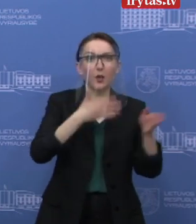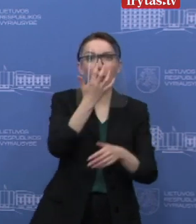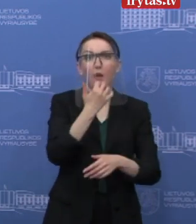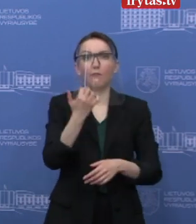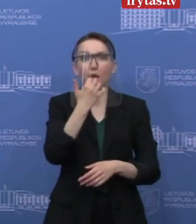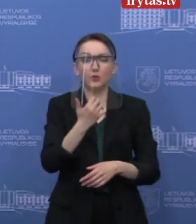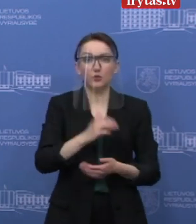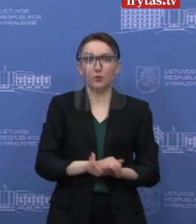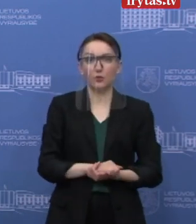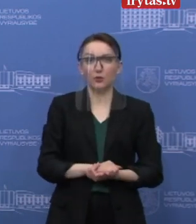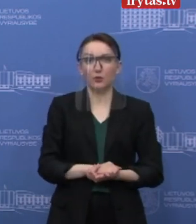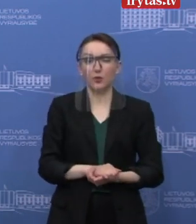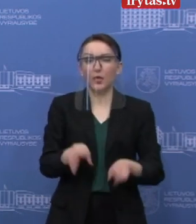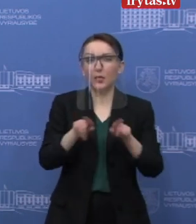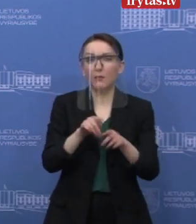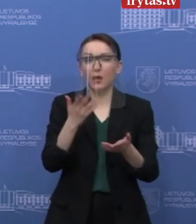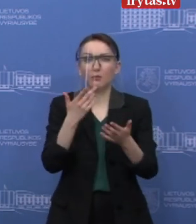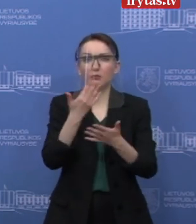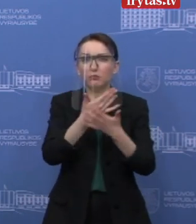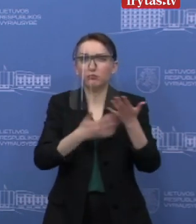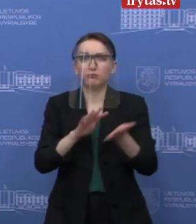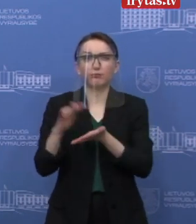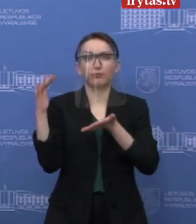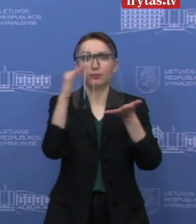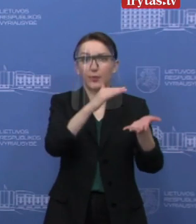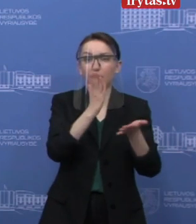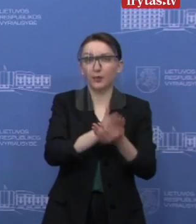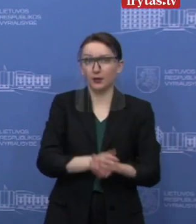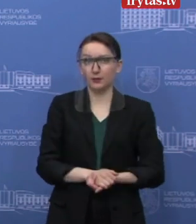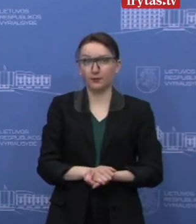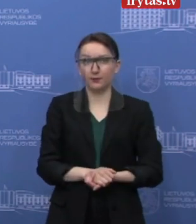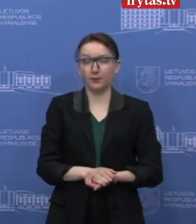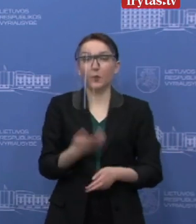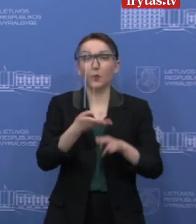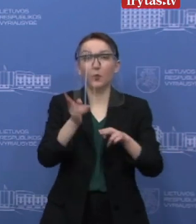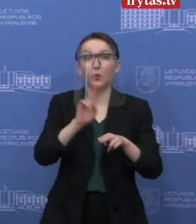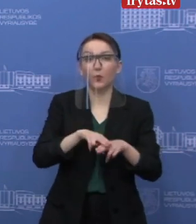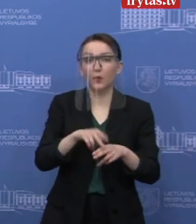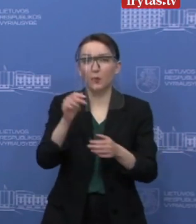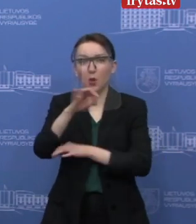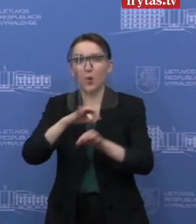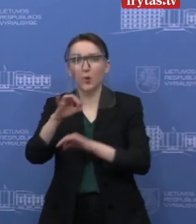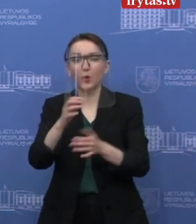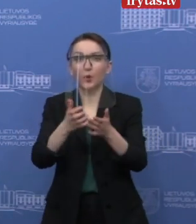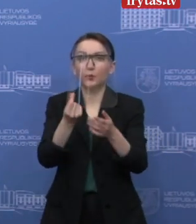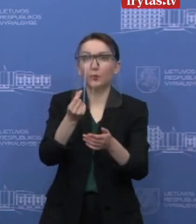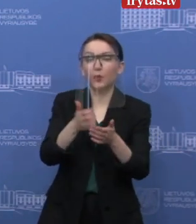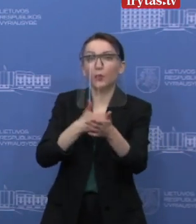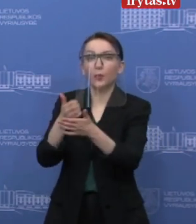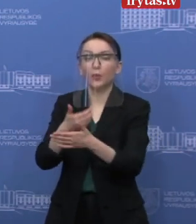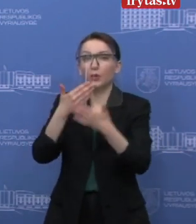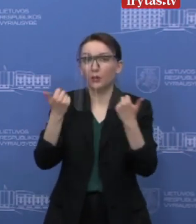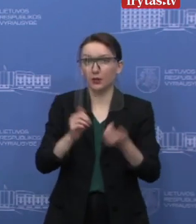avanso ir tų kreipimus yra labai padaugėja. Ir kaip jau minėjau, tai yra dėl to, jog projektuose nepritruktų projektų